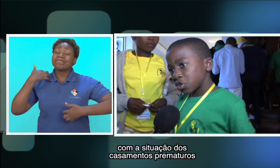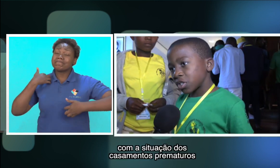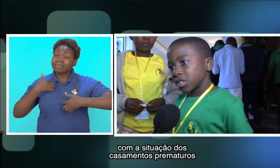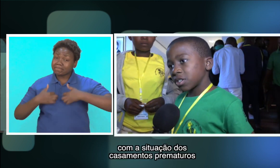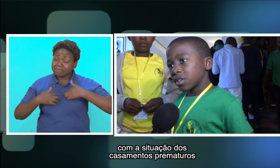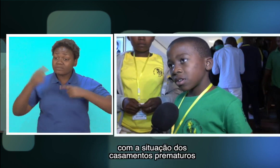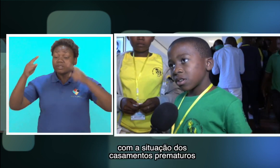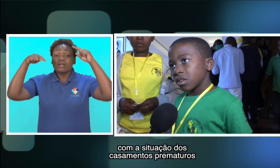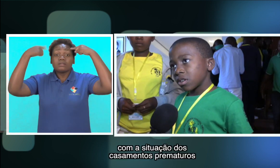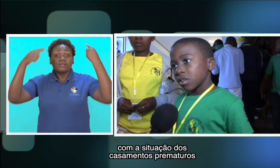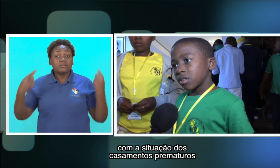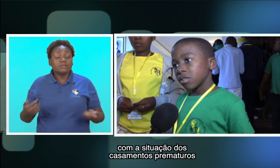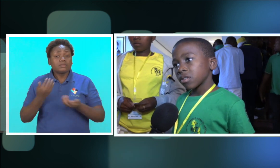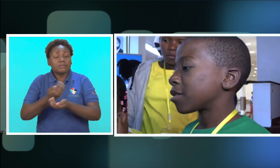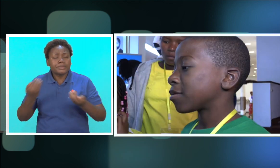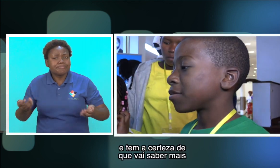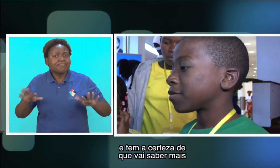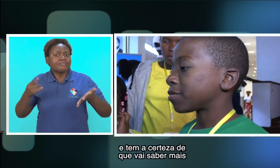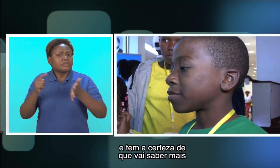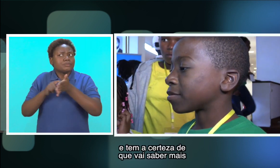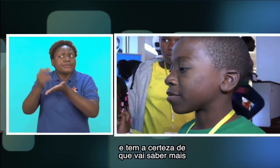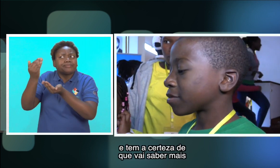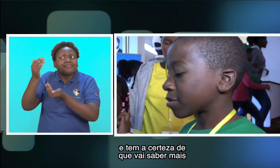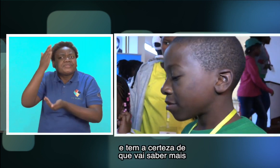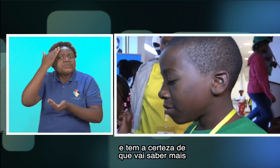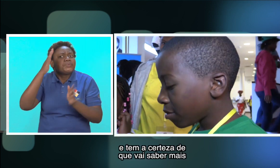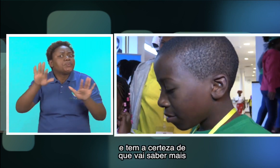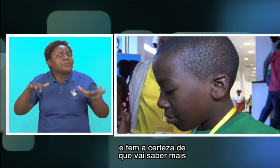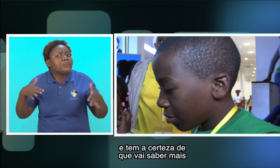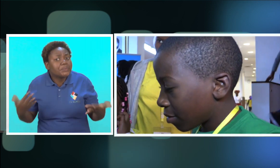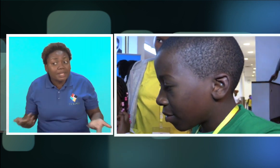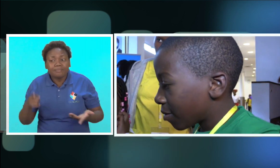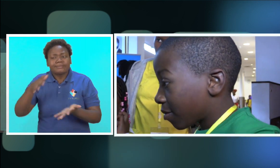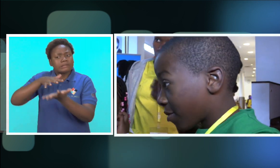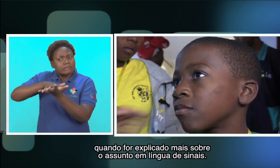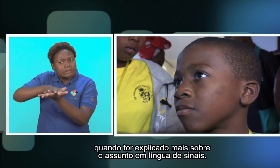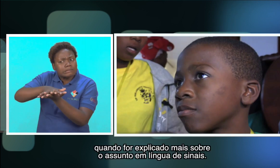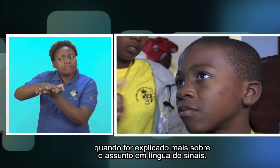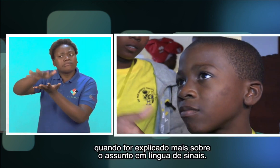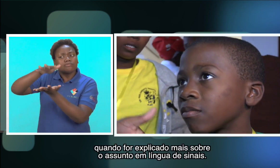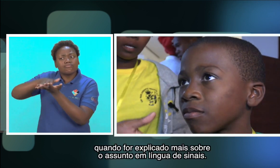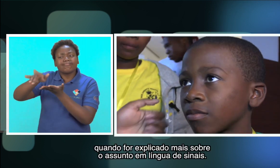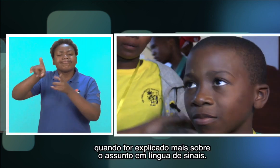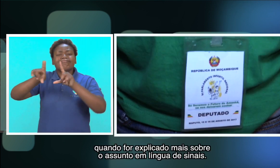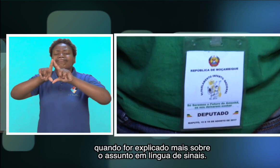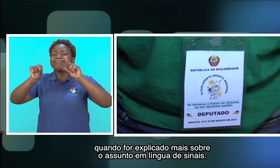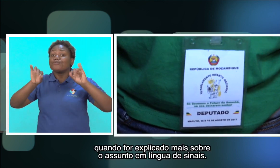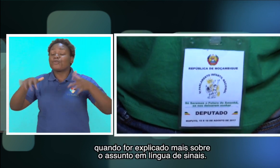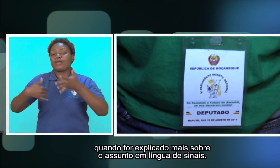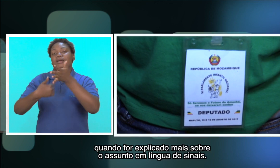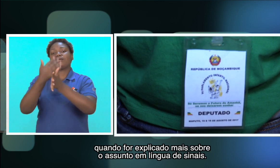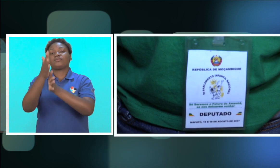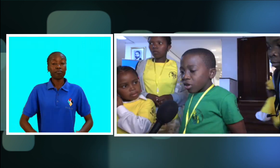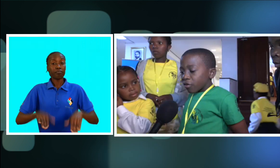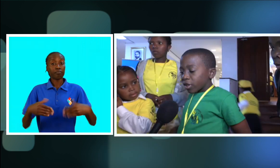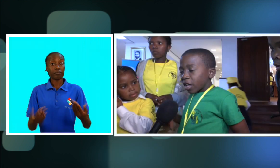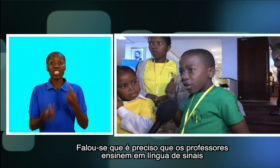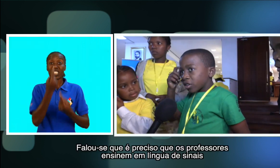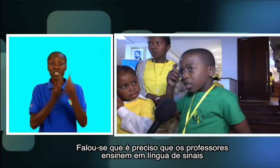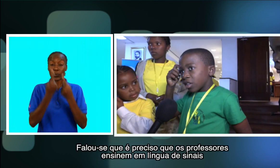casamentos prematuros e tem esperança de que vai saber mais quando for explicado mais sobre o assunto. Falaram que